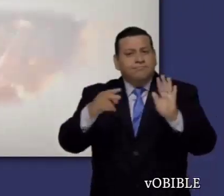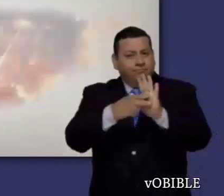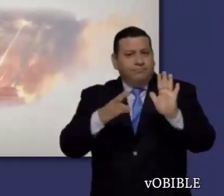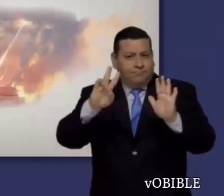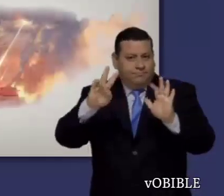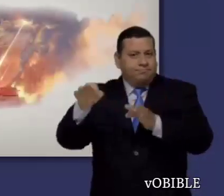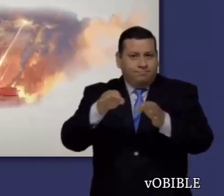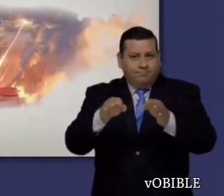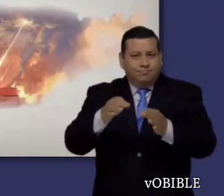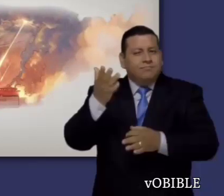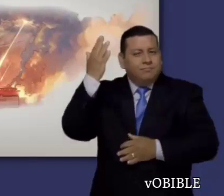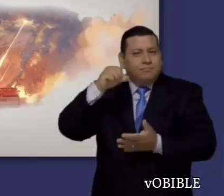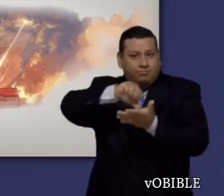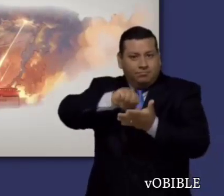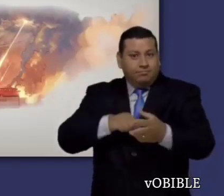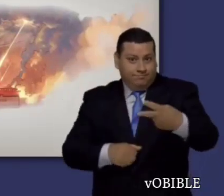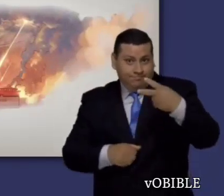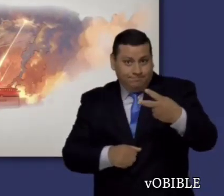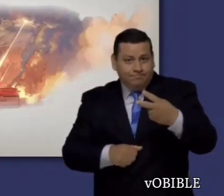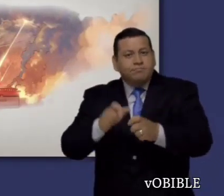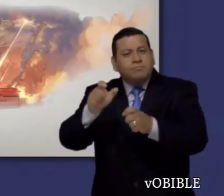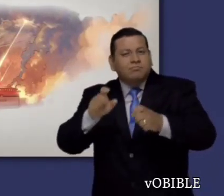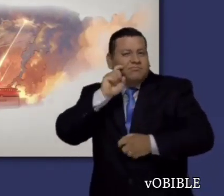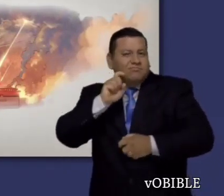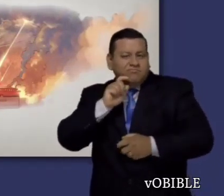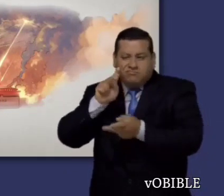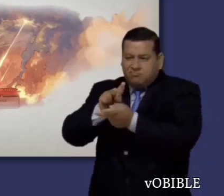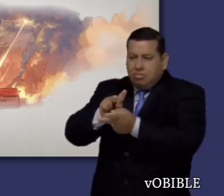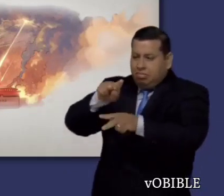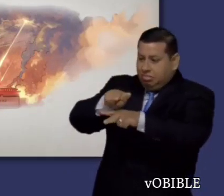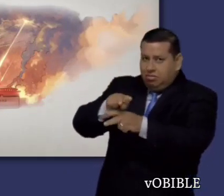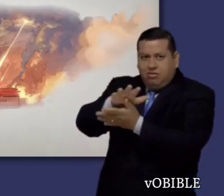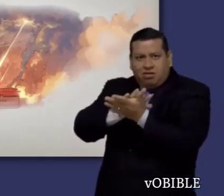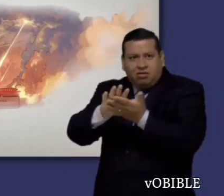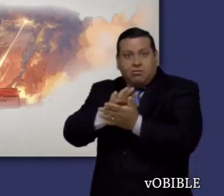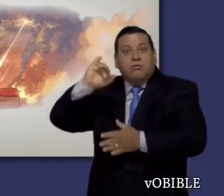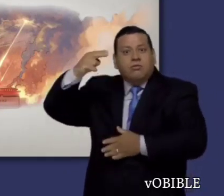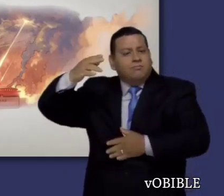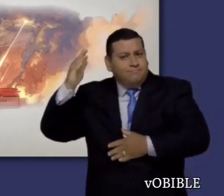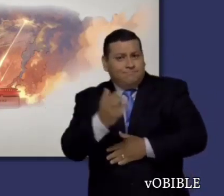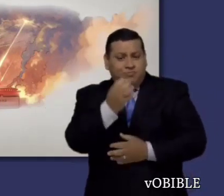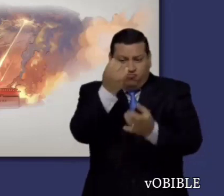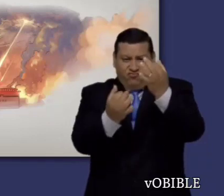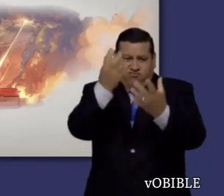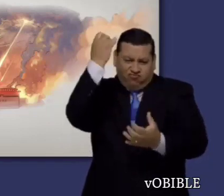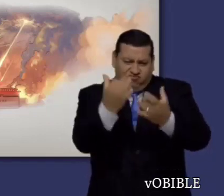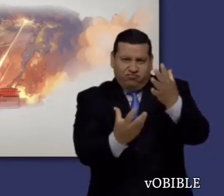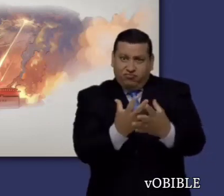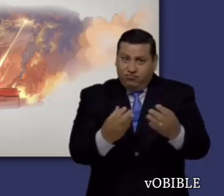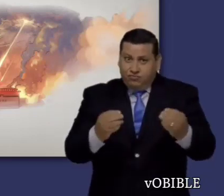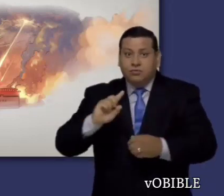El versículo siete dice que al haber sufrido el castigo de fuego eterno, Sodoma y Gomorra y las ciudades de alrededor